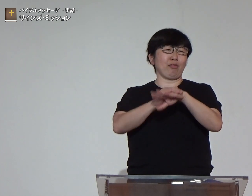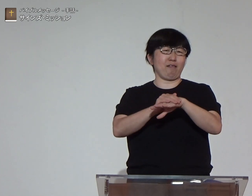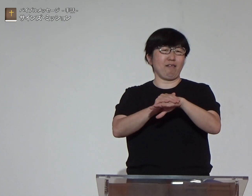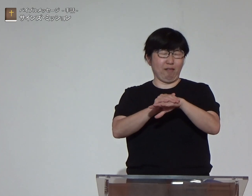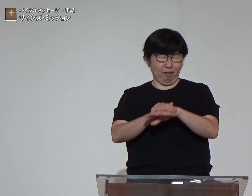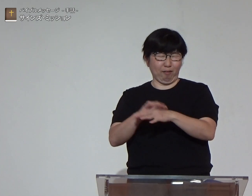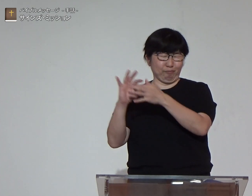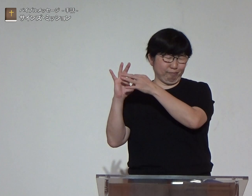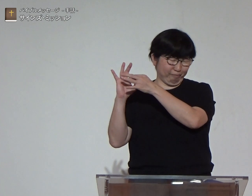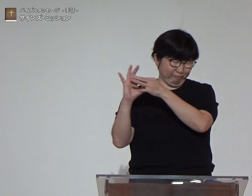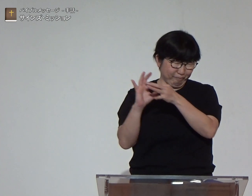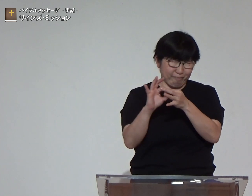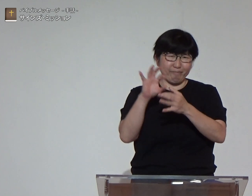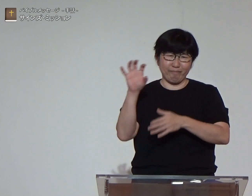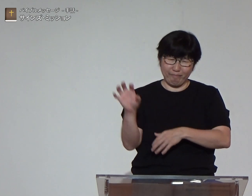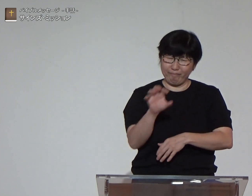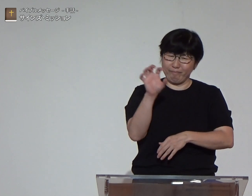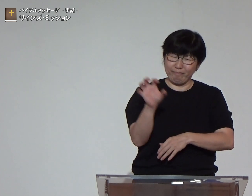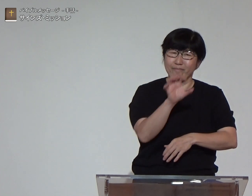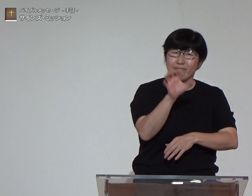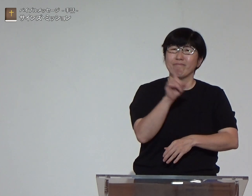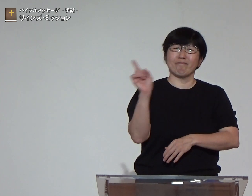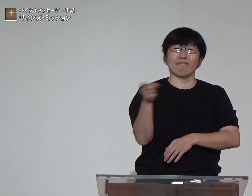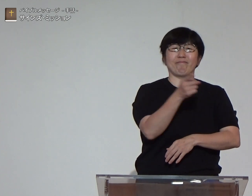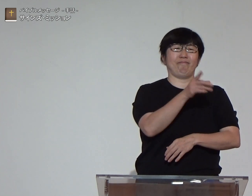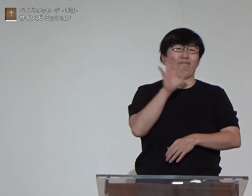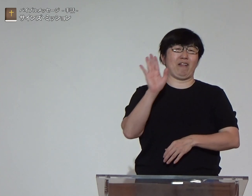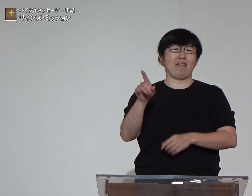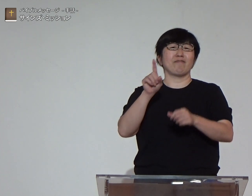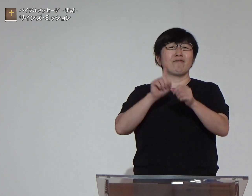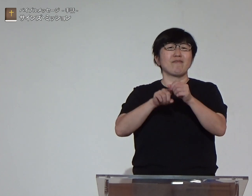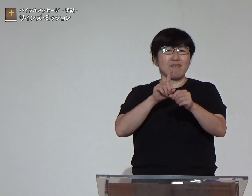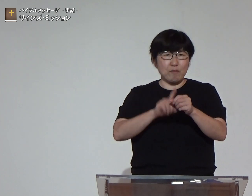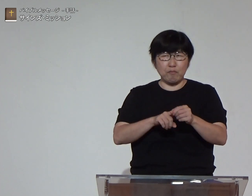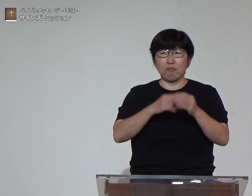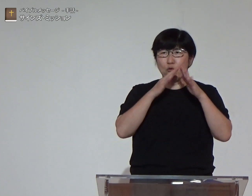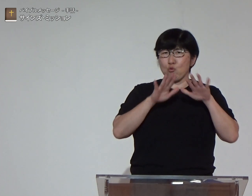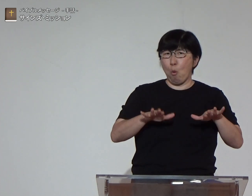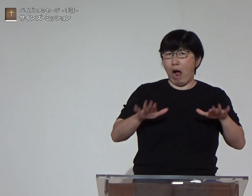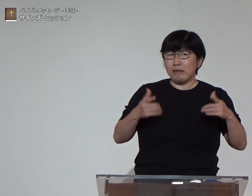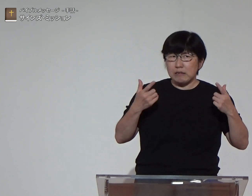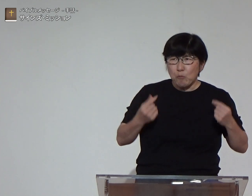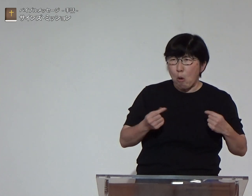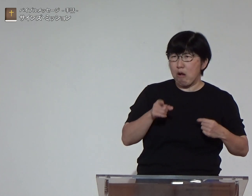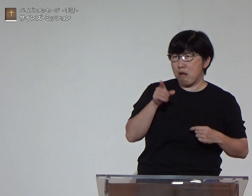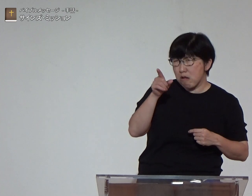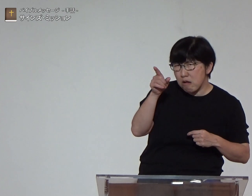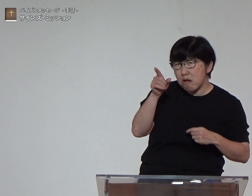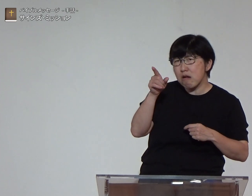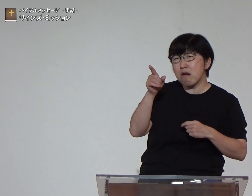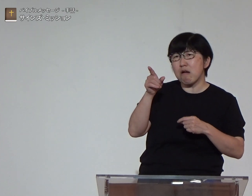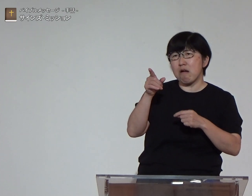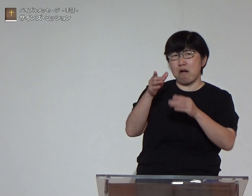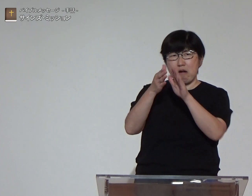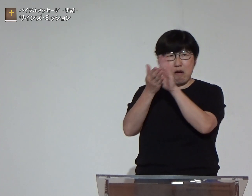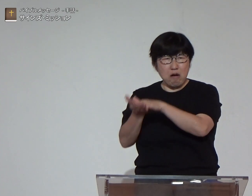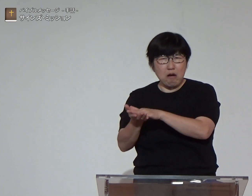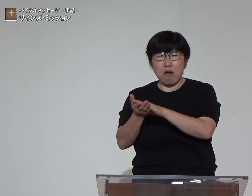けるという思考が繰り返しあったためでしたですから今回